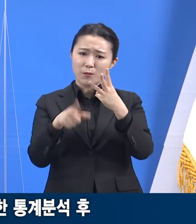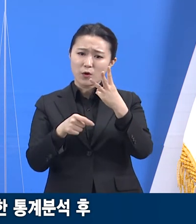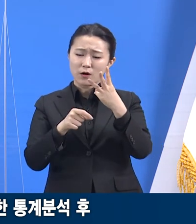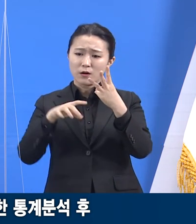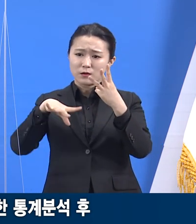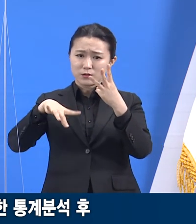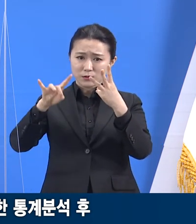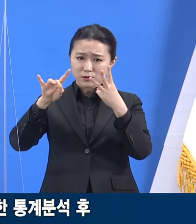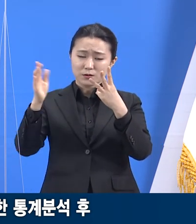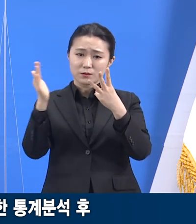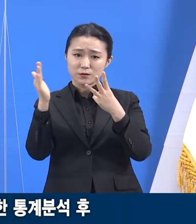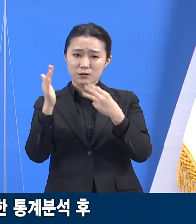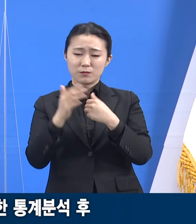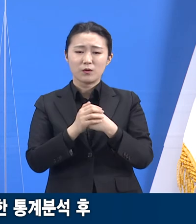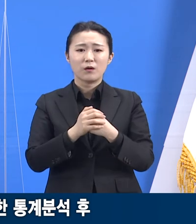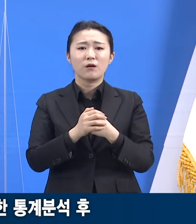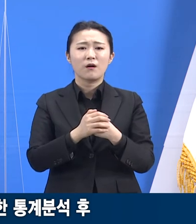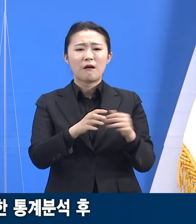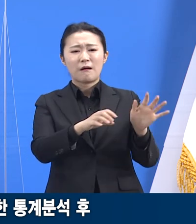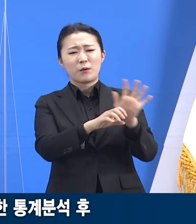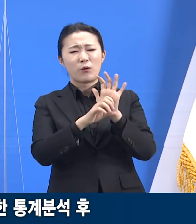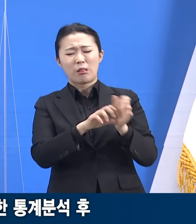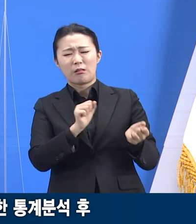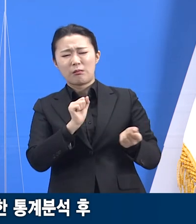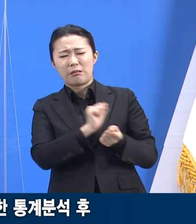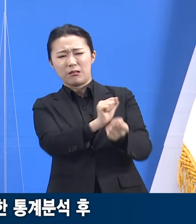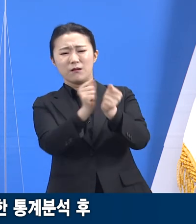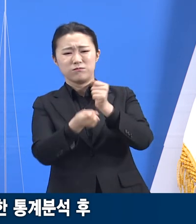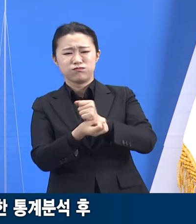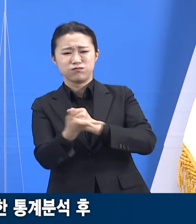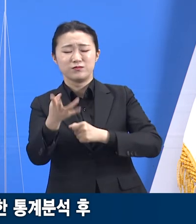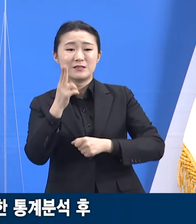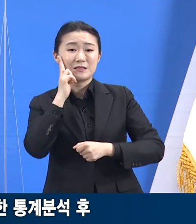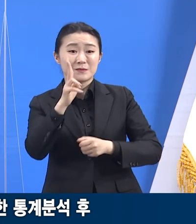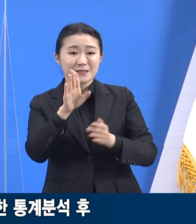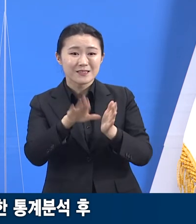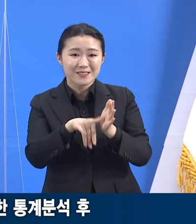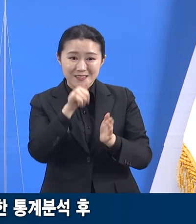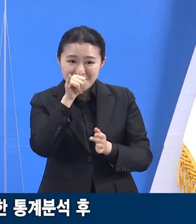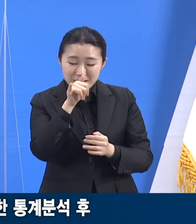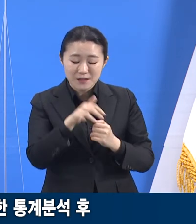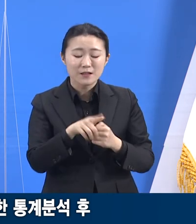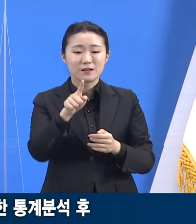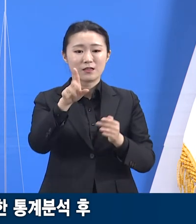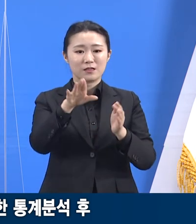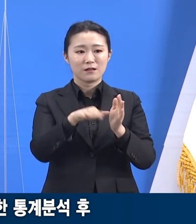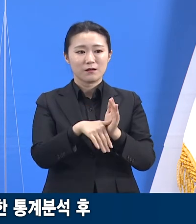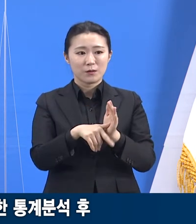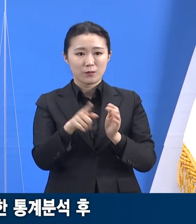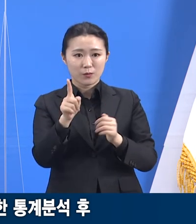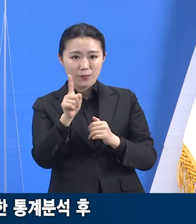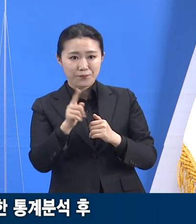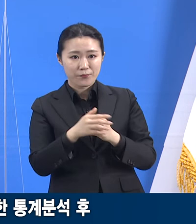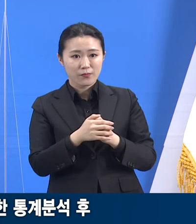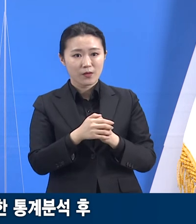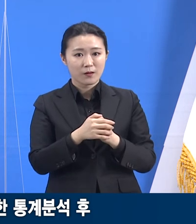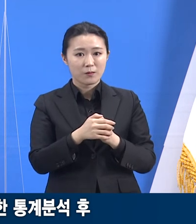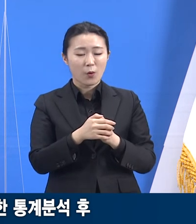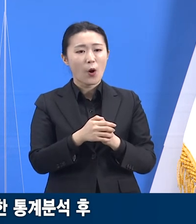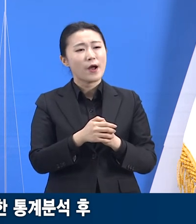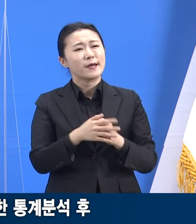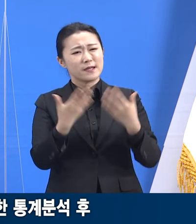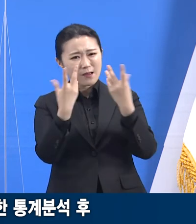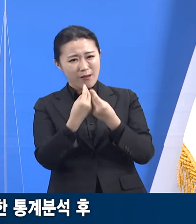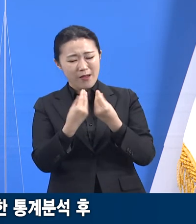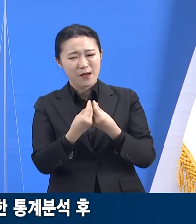겪었던 일의 재발입니다. 비유하자면 잔불이 남아있다가 건조해진 날씨에 다시 불길이